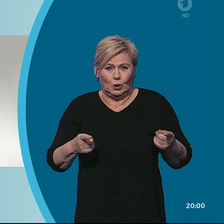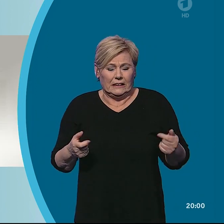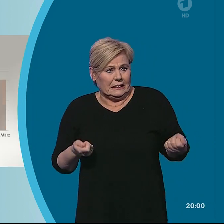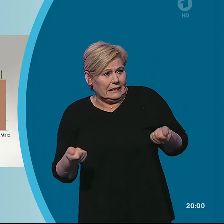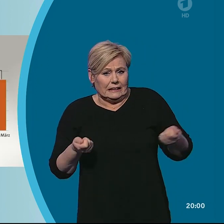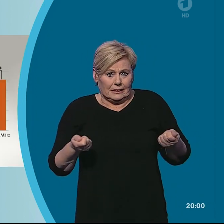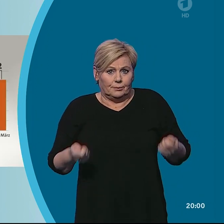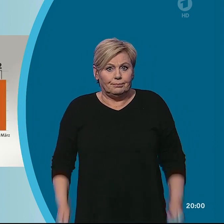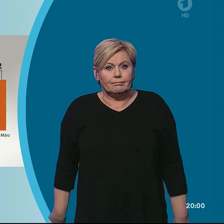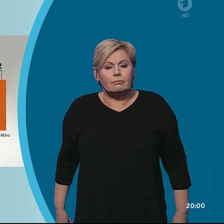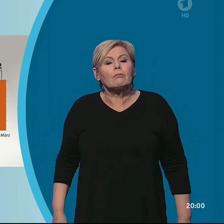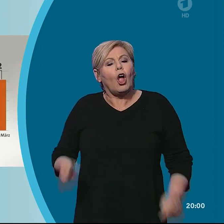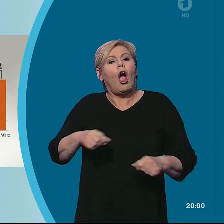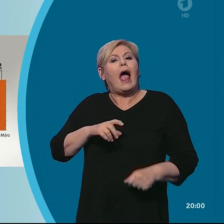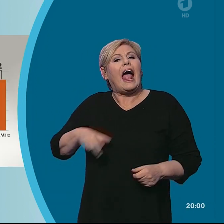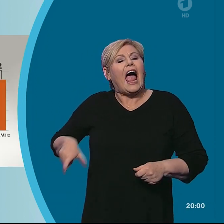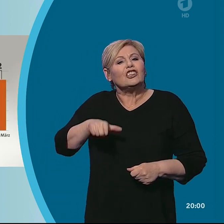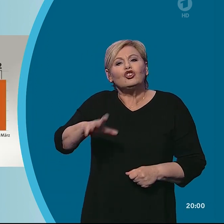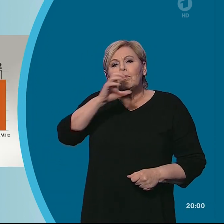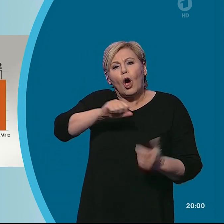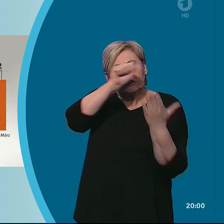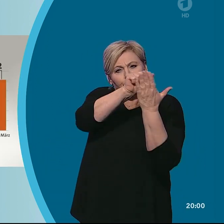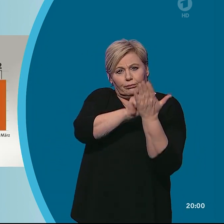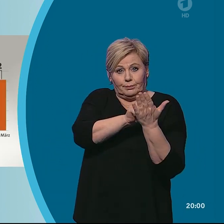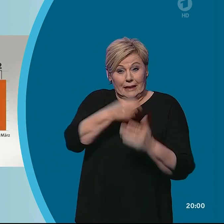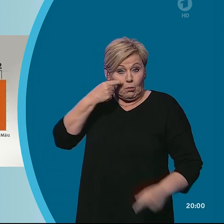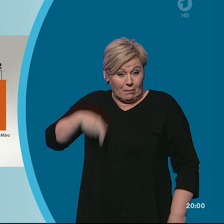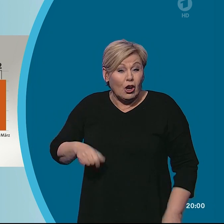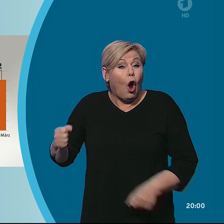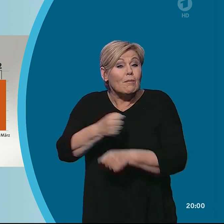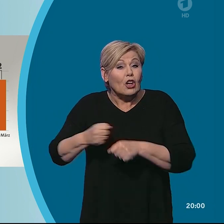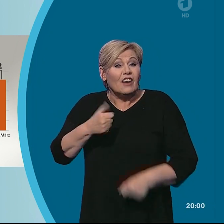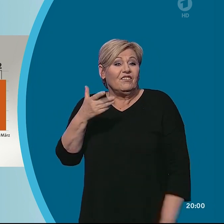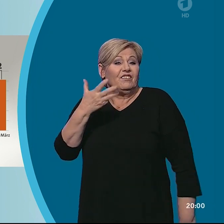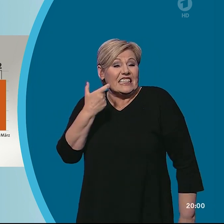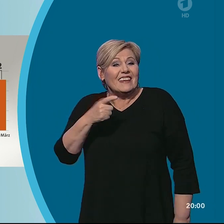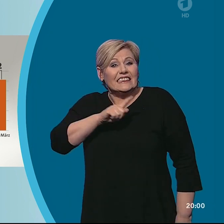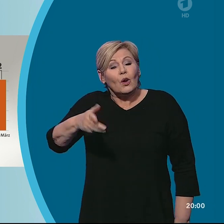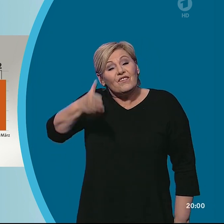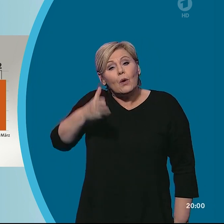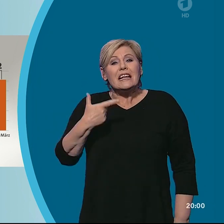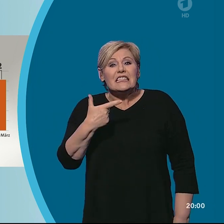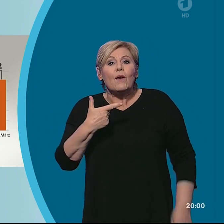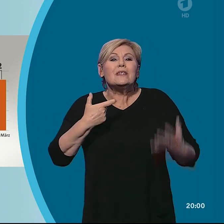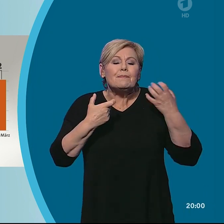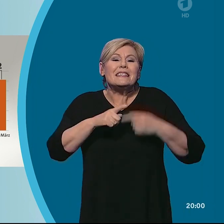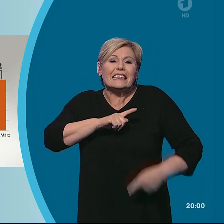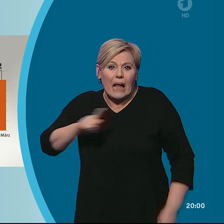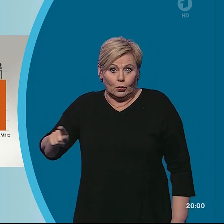Aktuell meldet das Robert-Koch-Institut 20.472 neue Corona-Fälle binnen 24 Stunden.